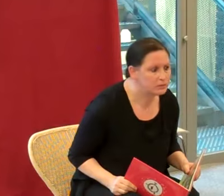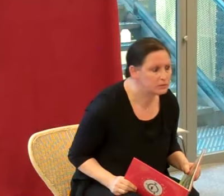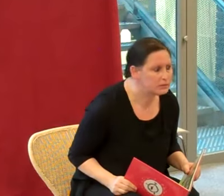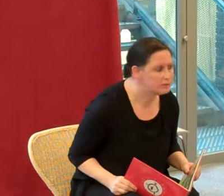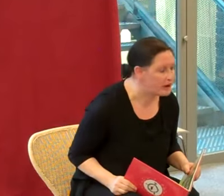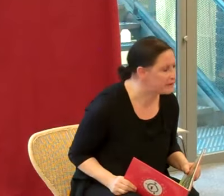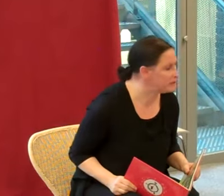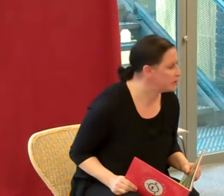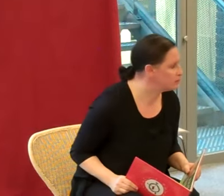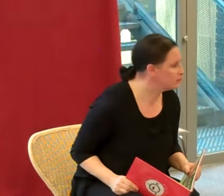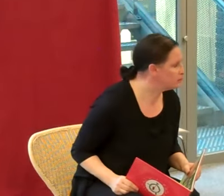Parfait.